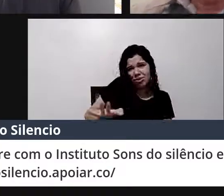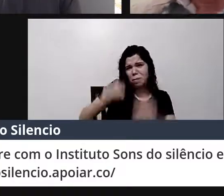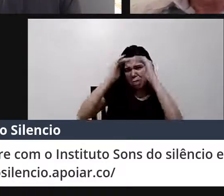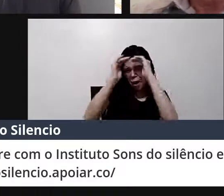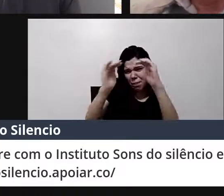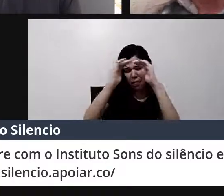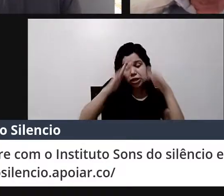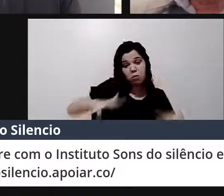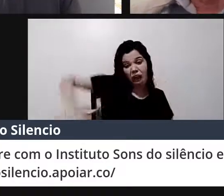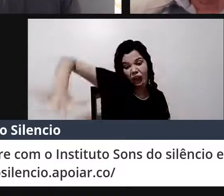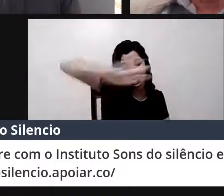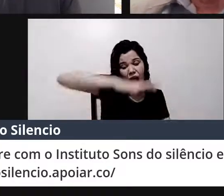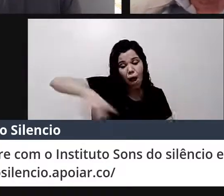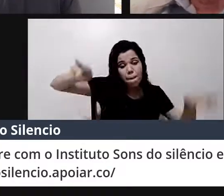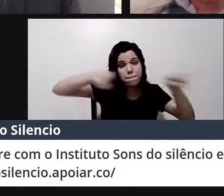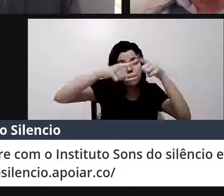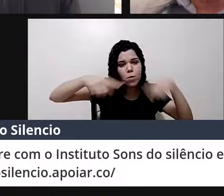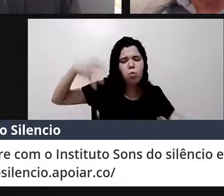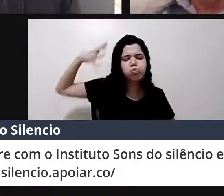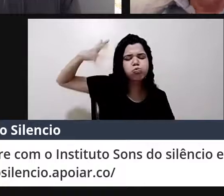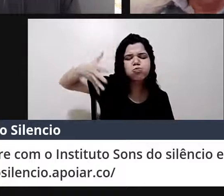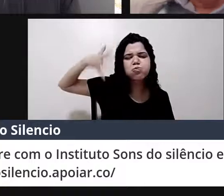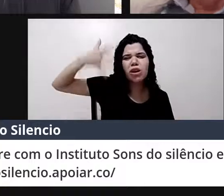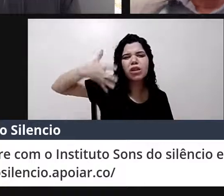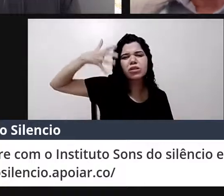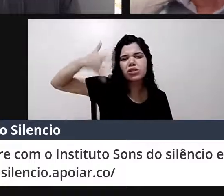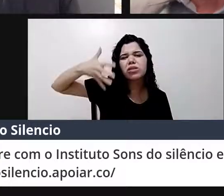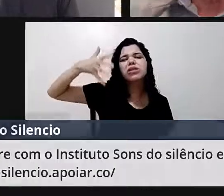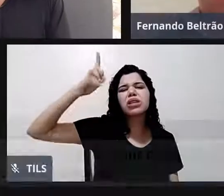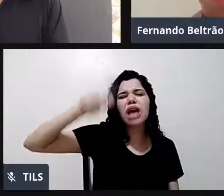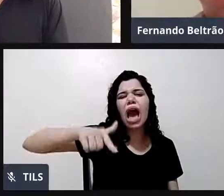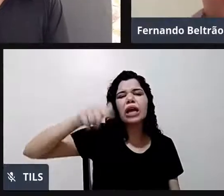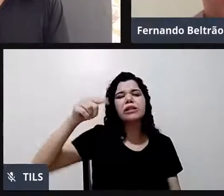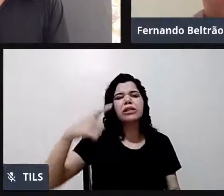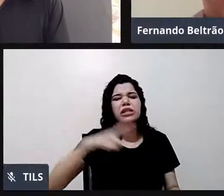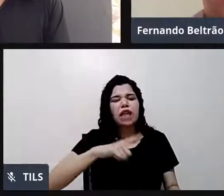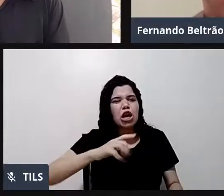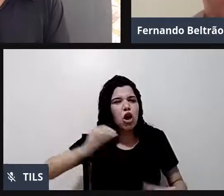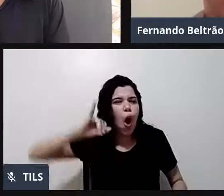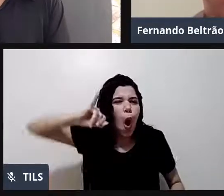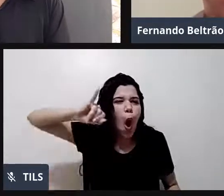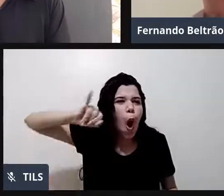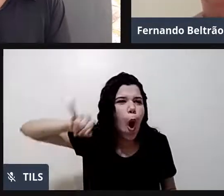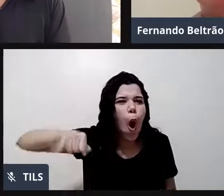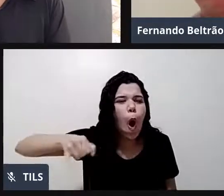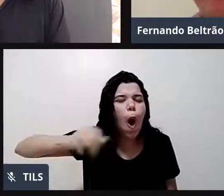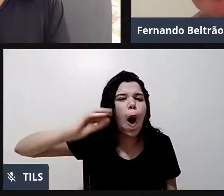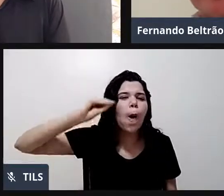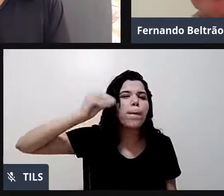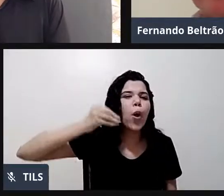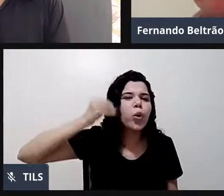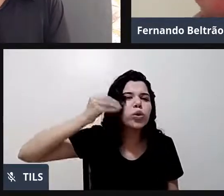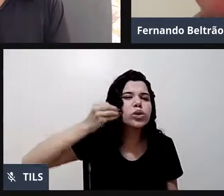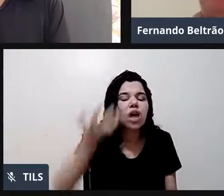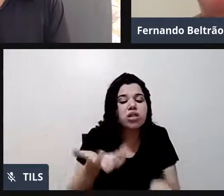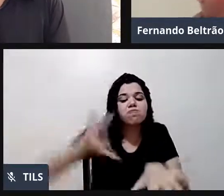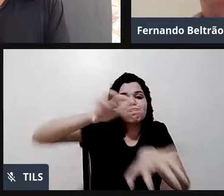especialmente, eu acho que ele é um dos que dão mais oportunidades de inclusão verdadeira. Mais